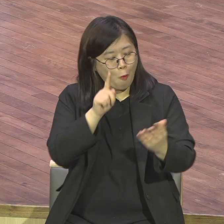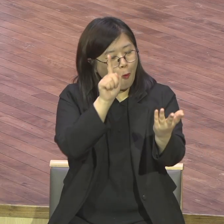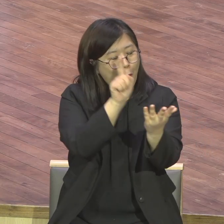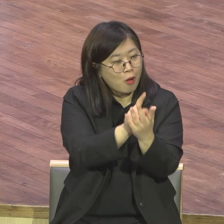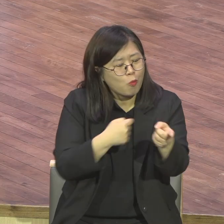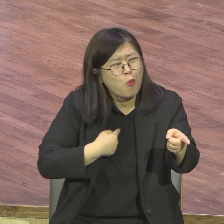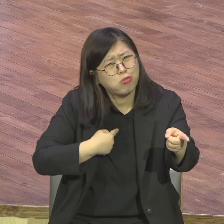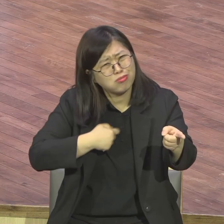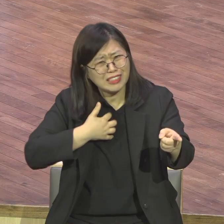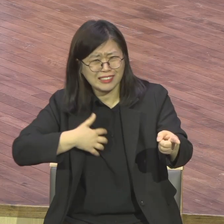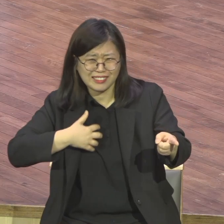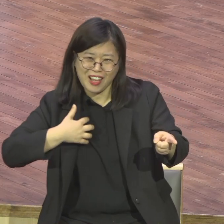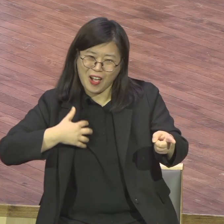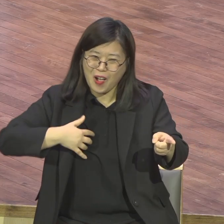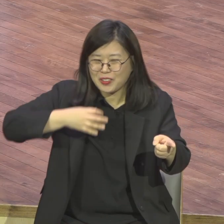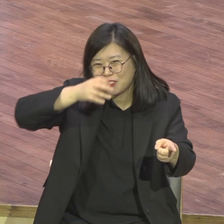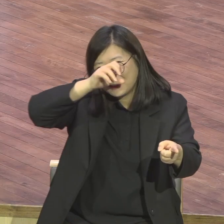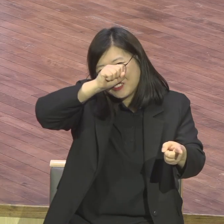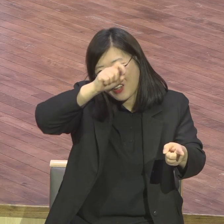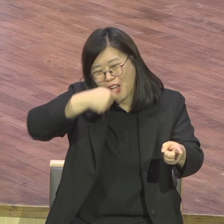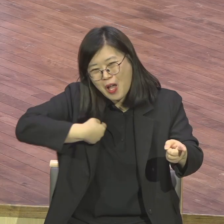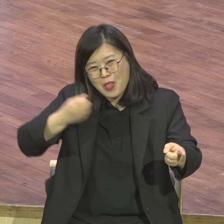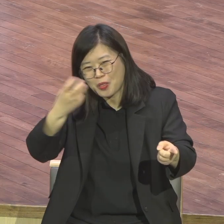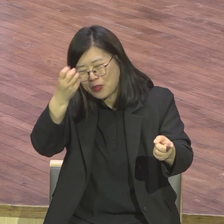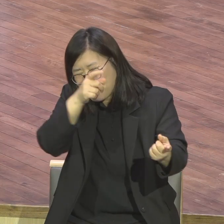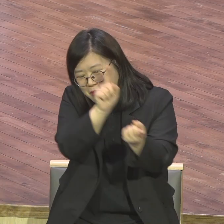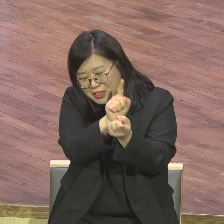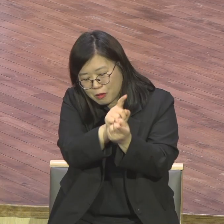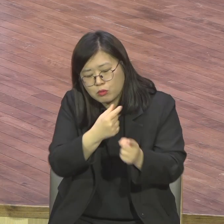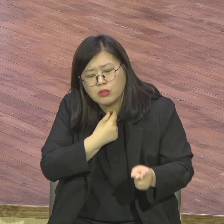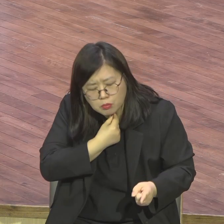즐겁고 분위기가. 분위기가 확 살아나면서 즐거워.